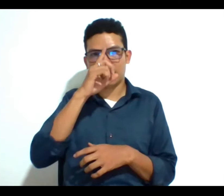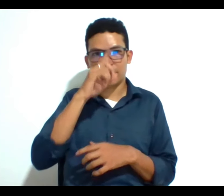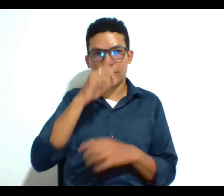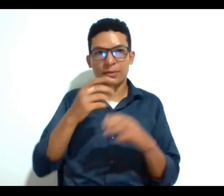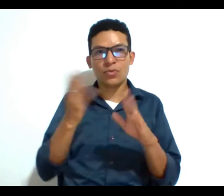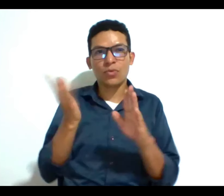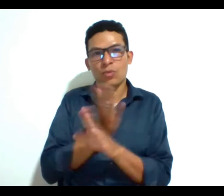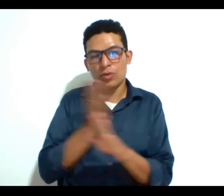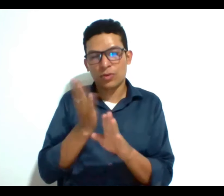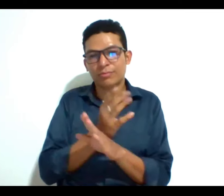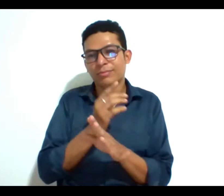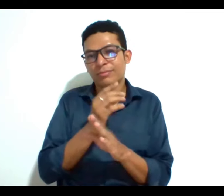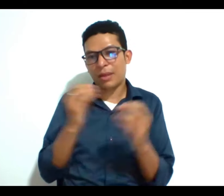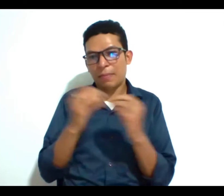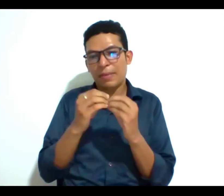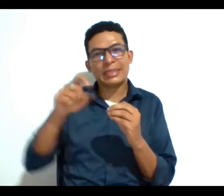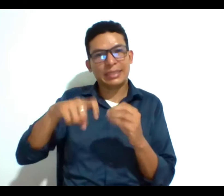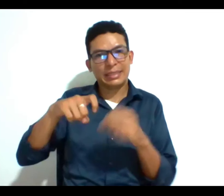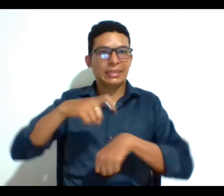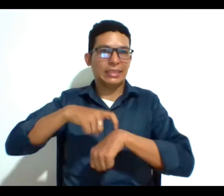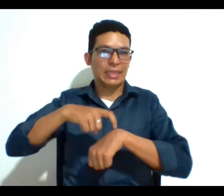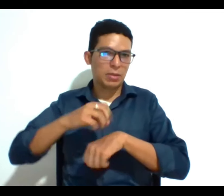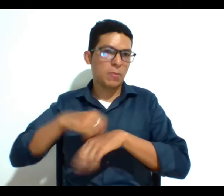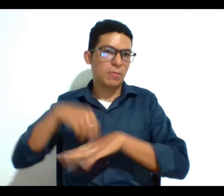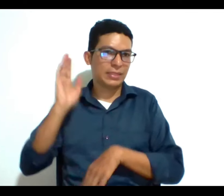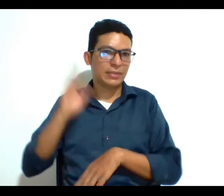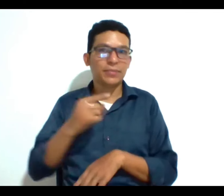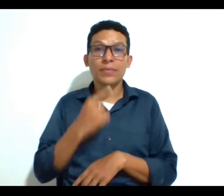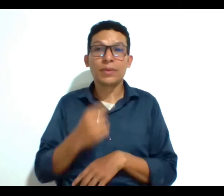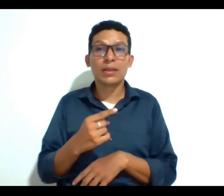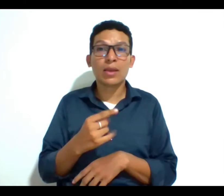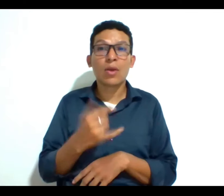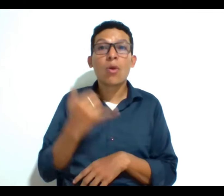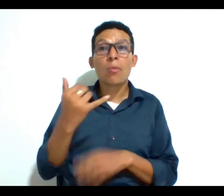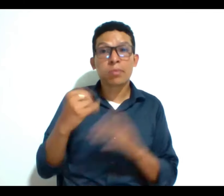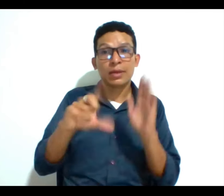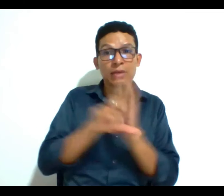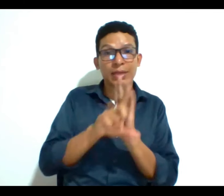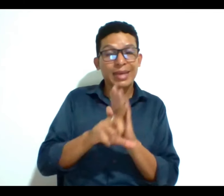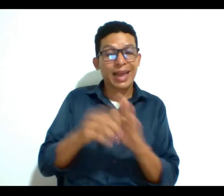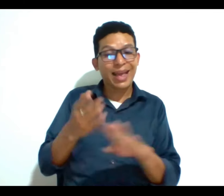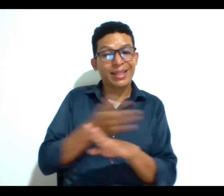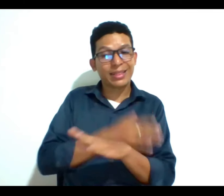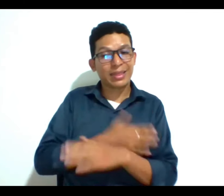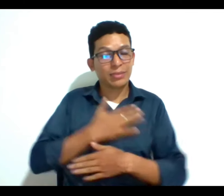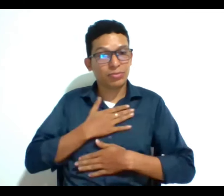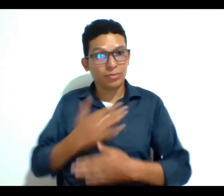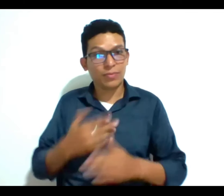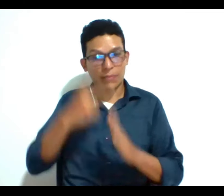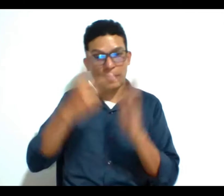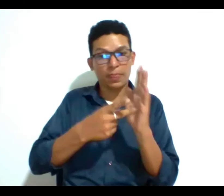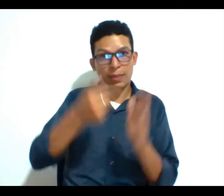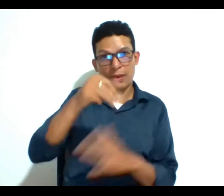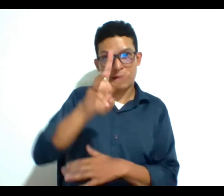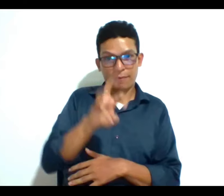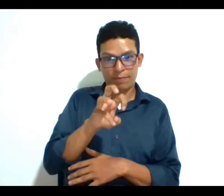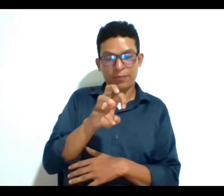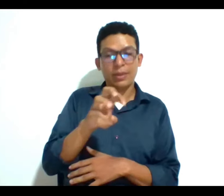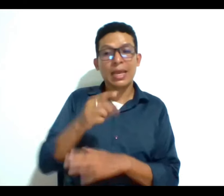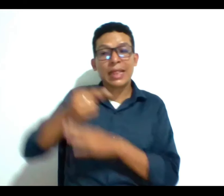complicar o necesita mayor tiempo y es que alguien dice que hay legislación para voluntades anticipadas del 2018 y para